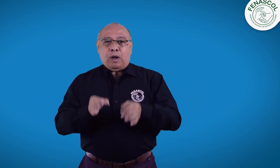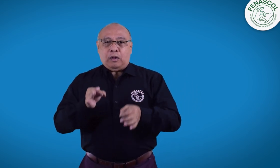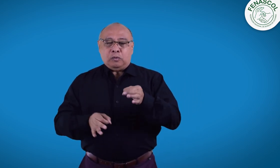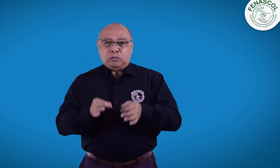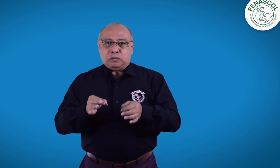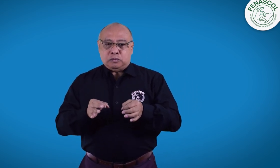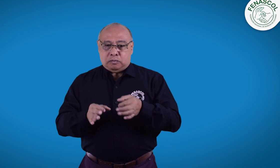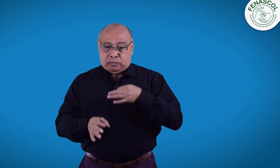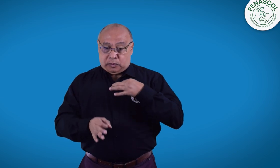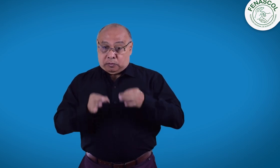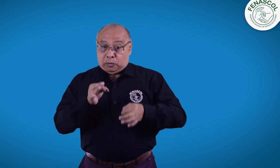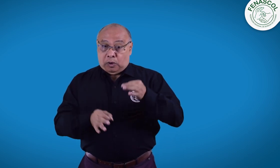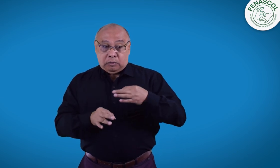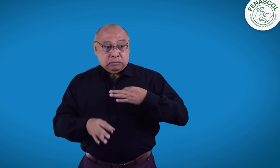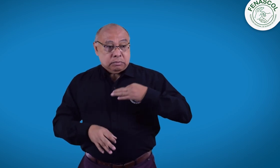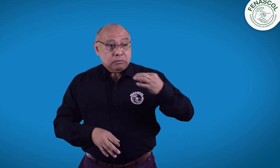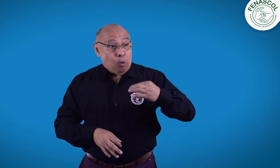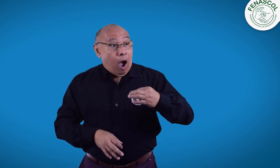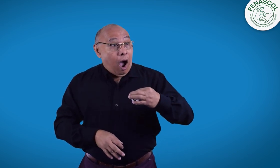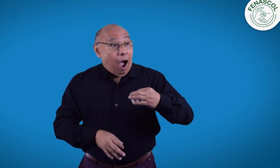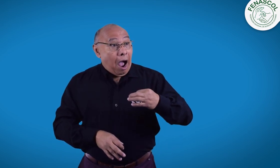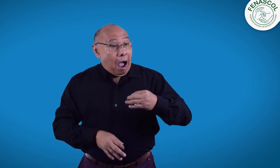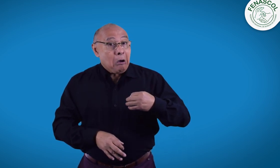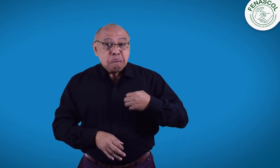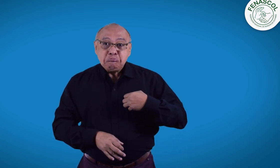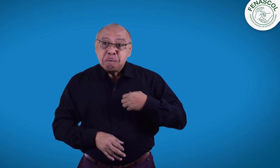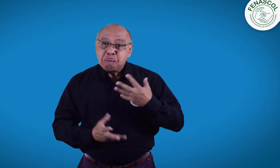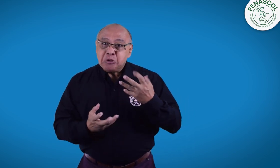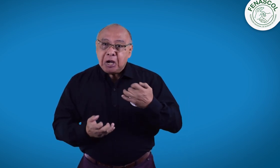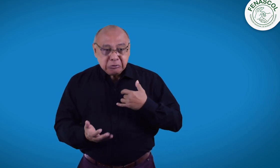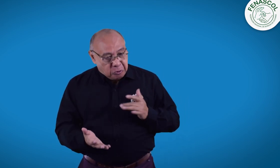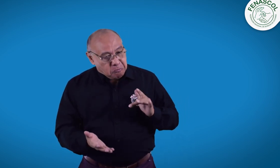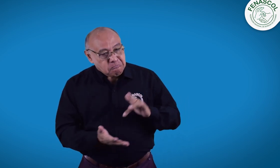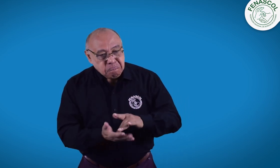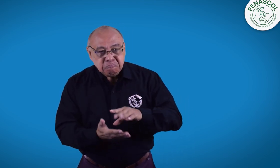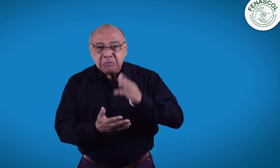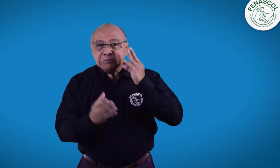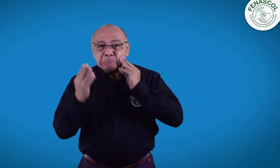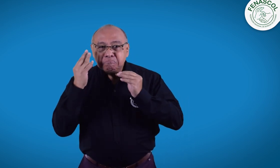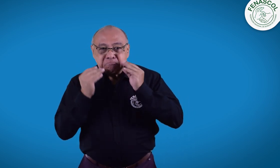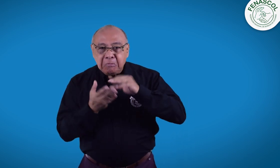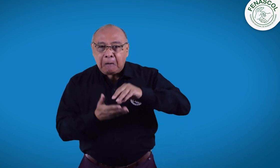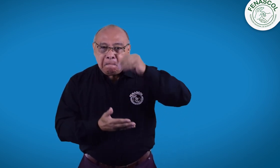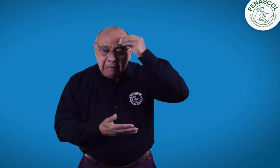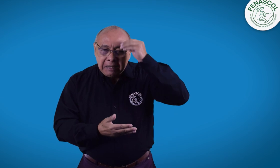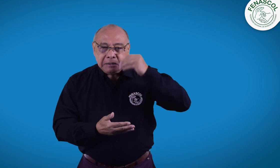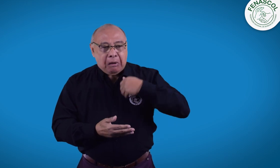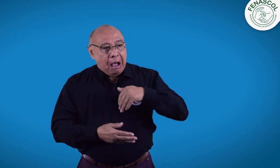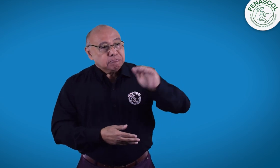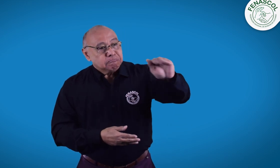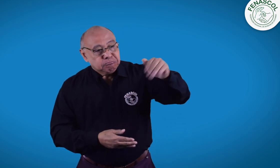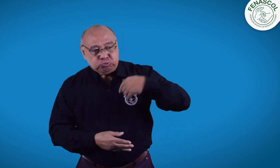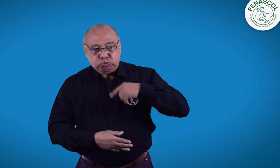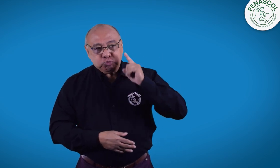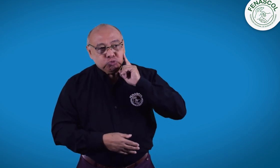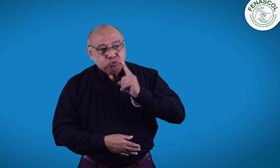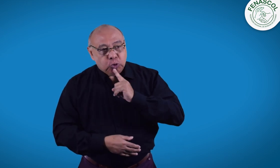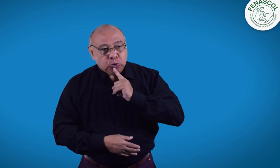se presentan. Pero enfrentan una negativa cuando los encargados se dan cuenta que son personas sordas. En otras ocasiones, la misma persona sorda se